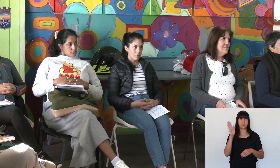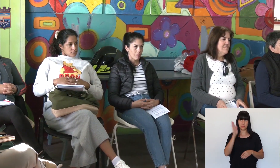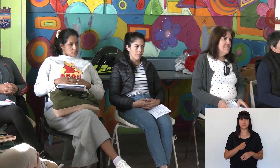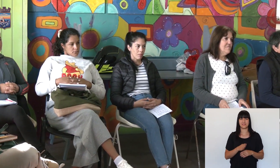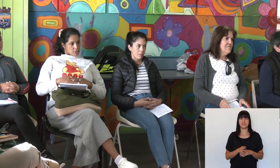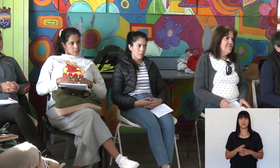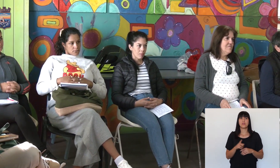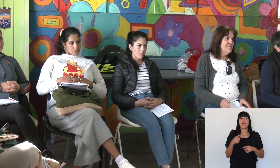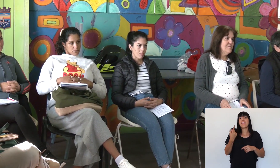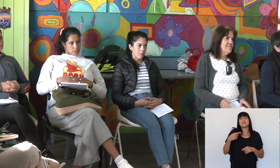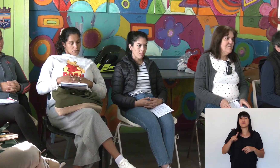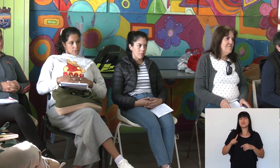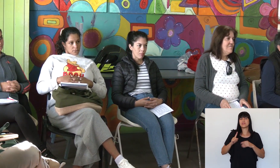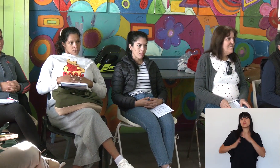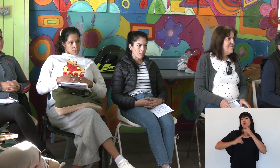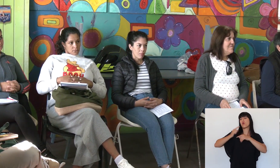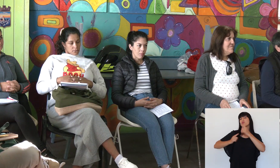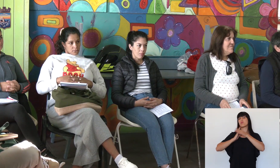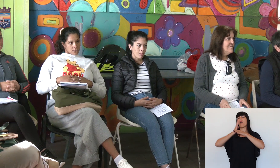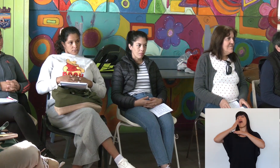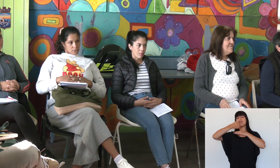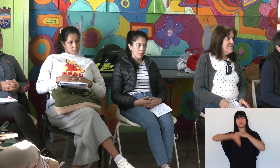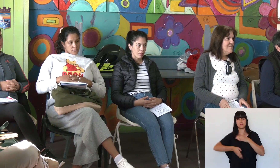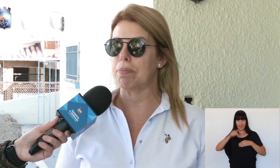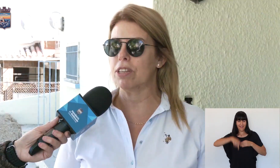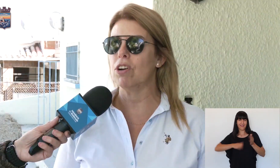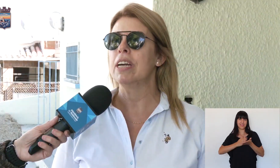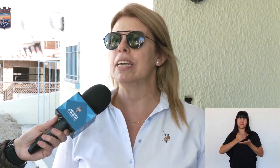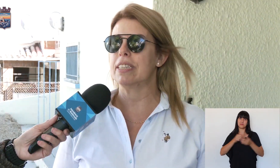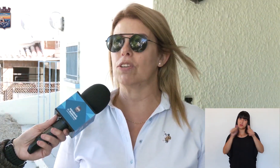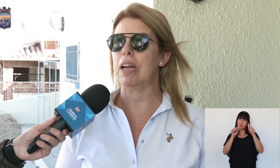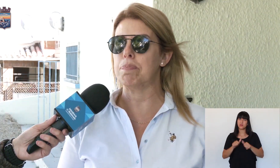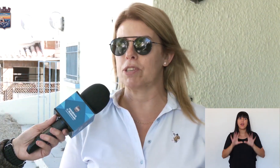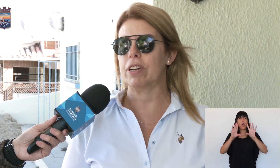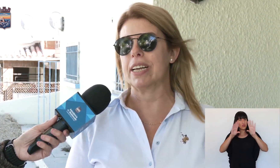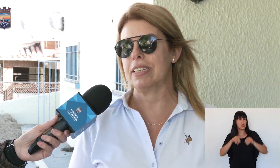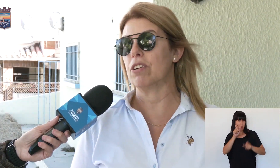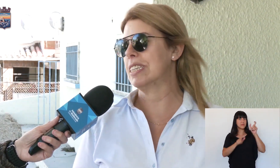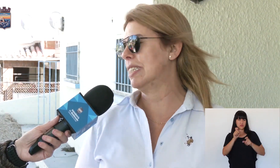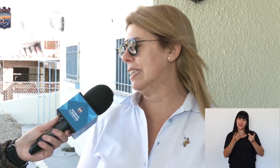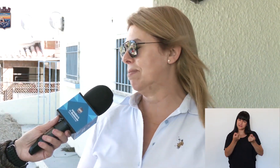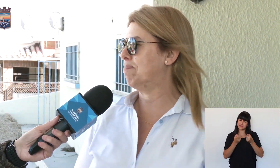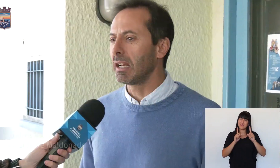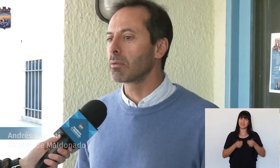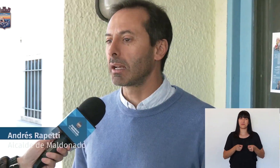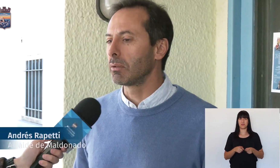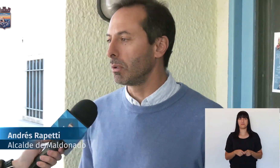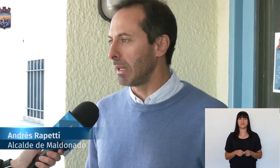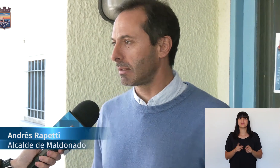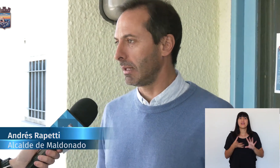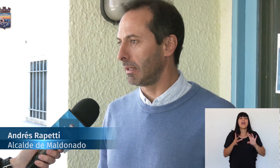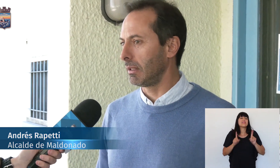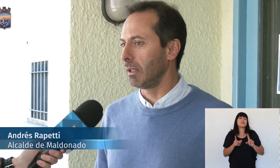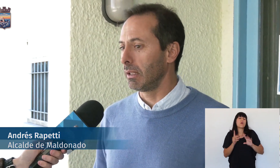seguimos diciendo que seguimos avanzando en la accesibilidad en el departamento y hacia todas las personas que así lo necesitan. En realidad es un